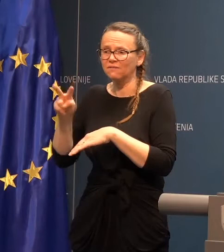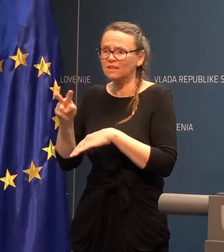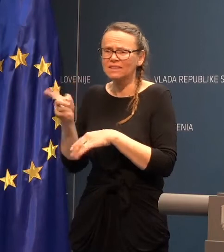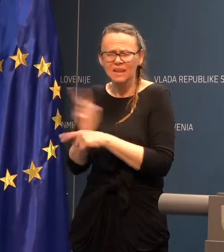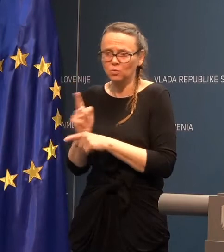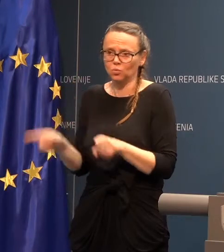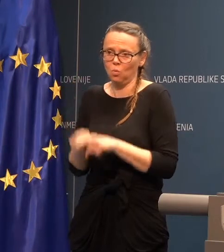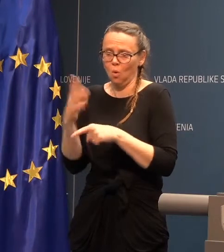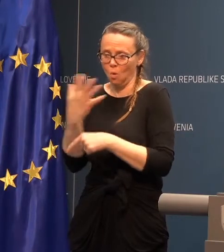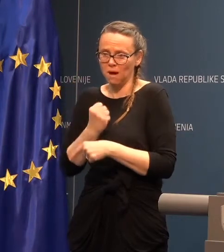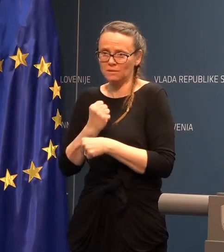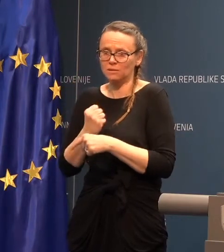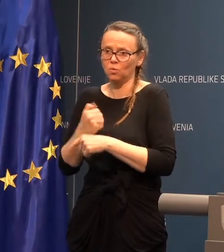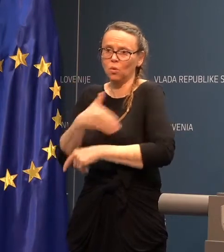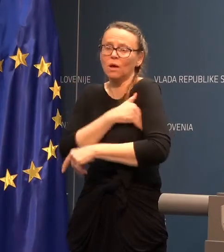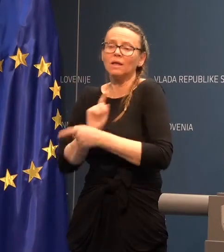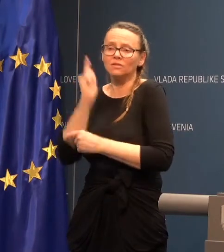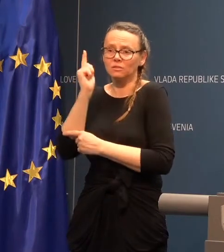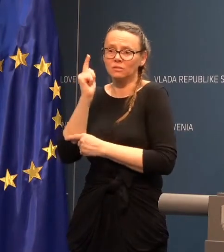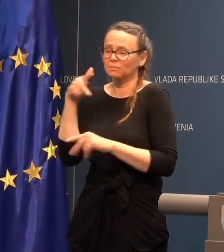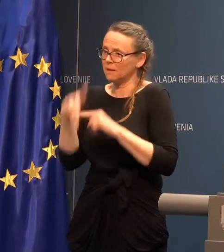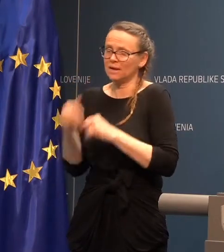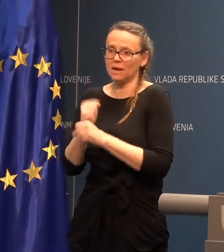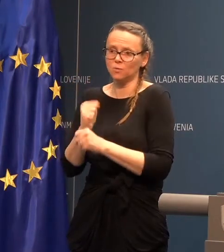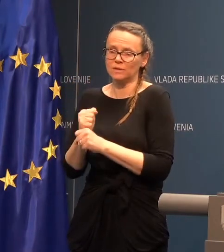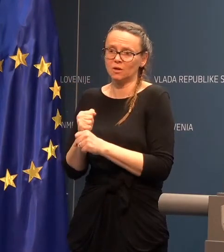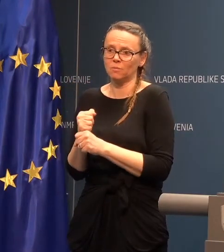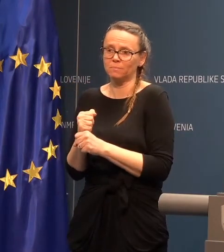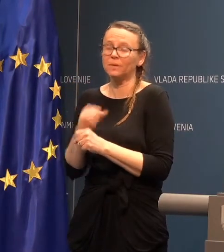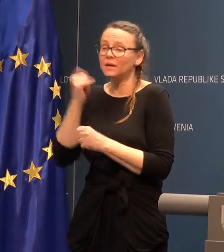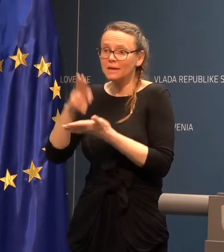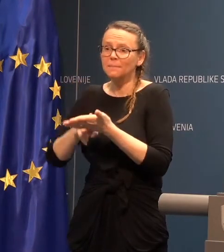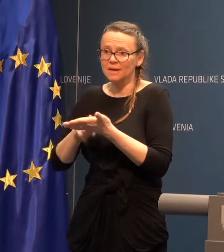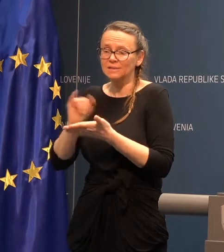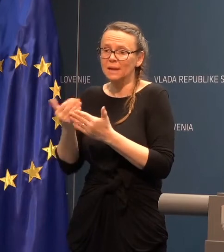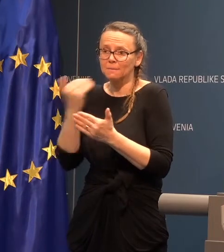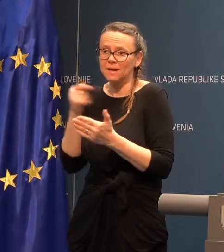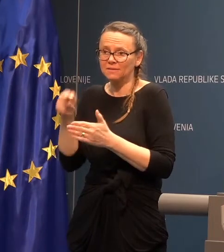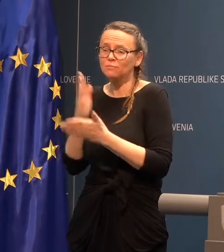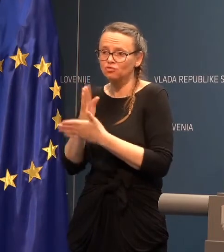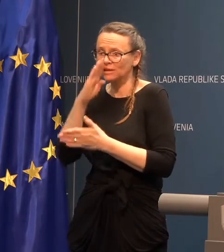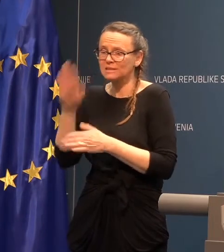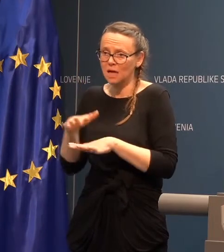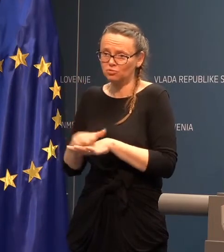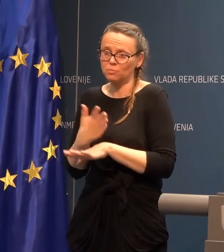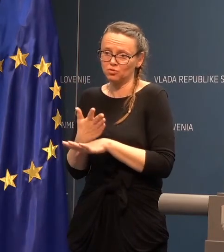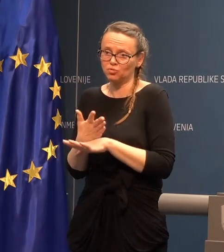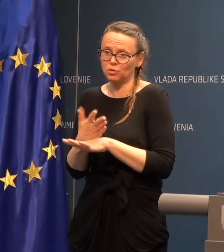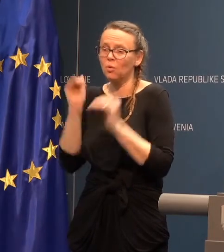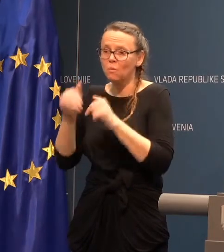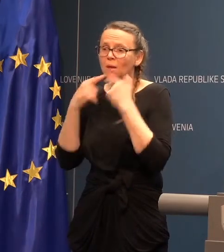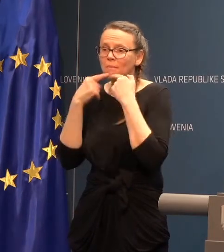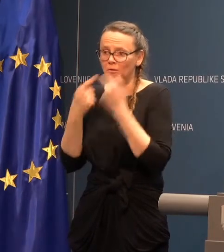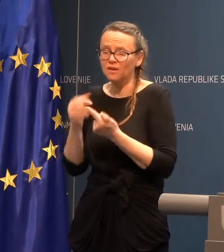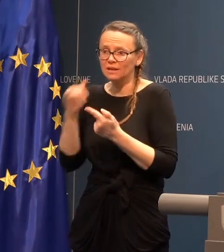pri sebi opazil v temperaturo, prenehal z delom. Je pa res, da se je predtem že slovo počutil. Moram pa